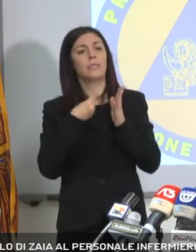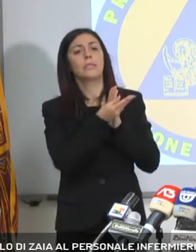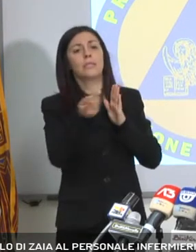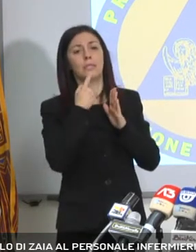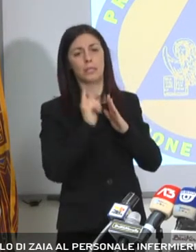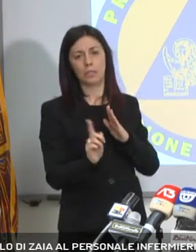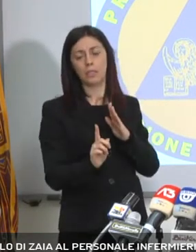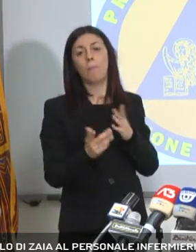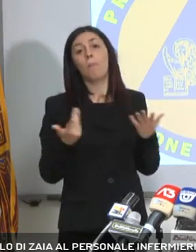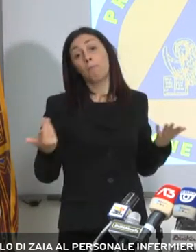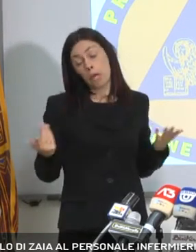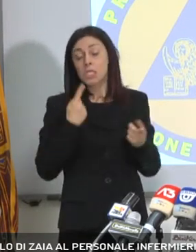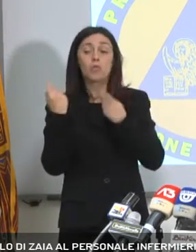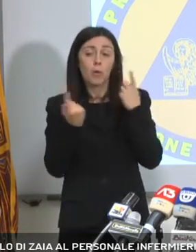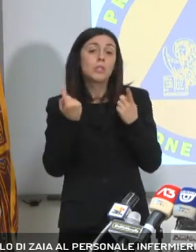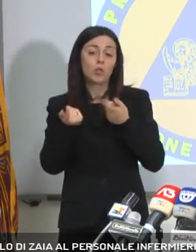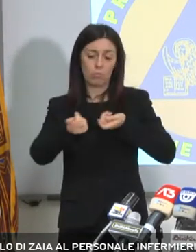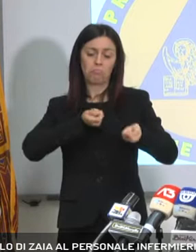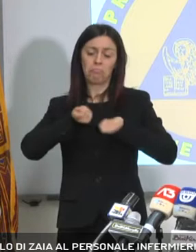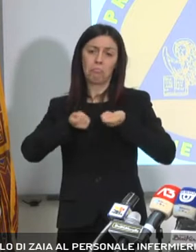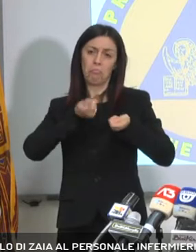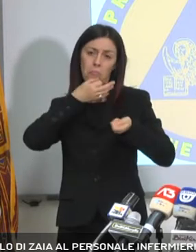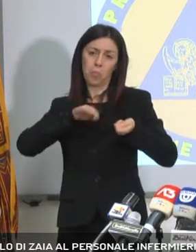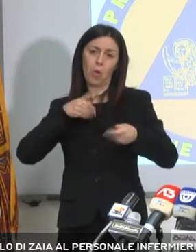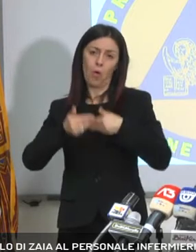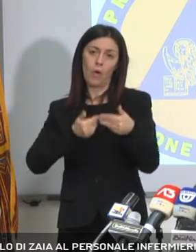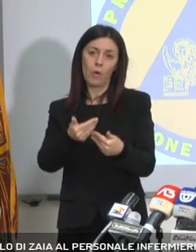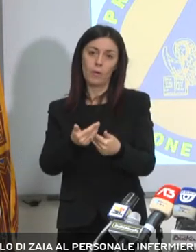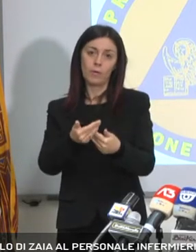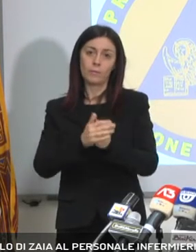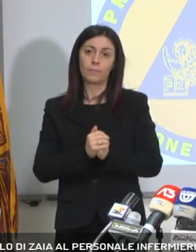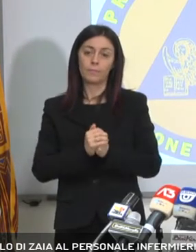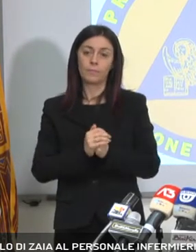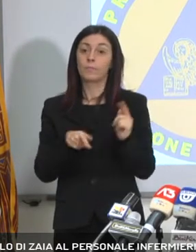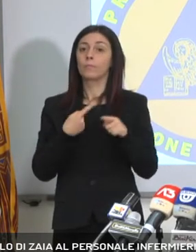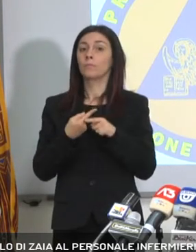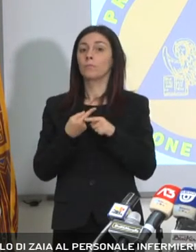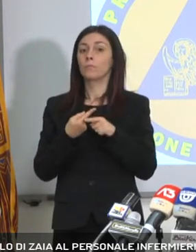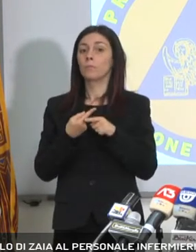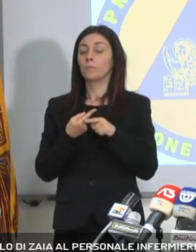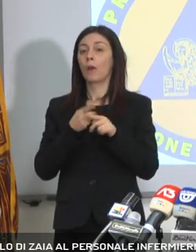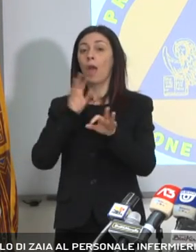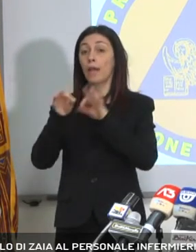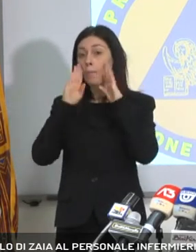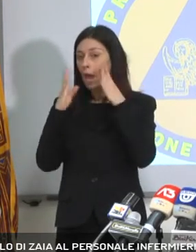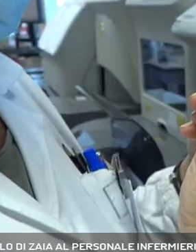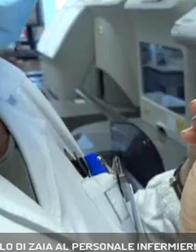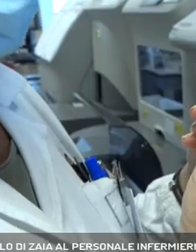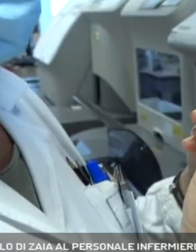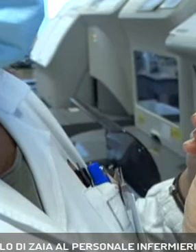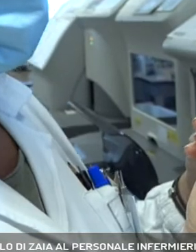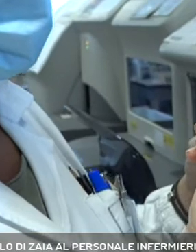abbiamo sicuramente la situazione sotto controllo, non si discute la storia delle terapie intensive, questo lo voglio sottolineare.